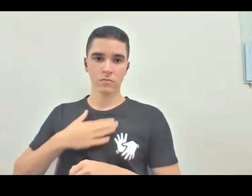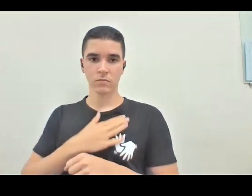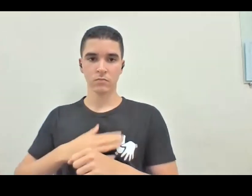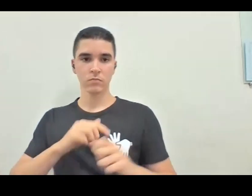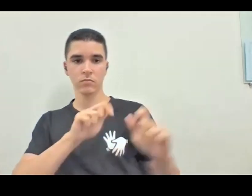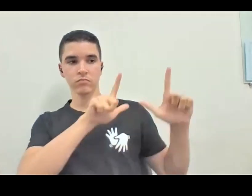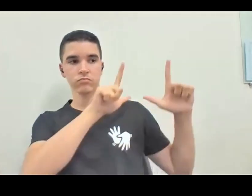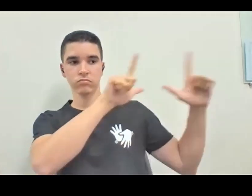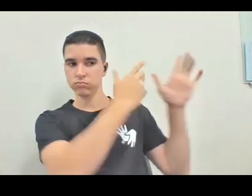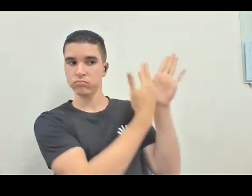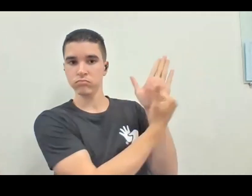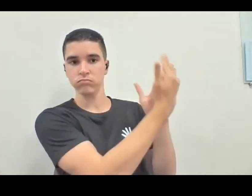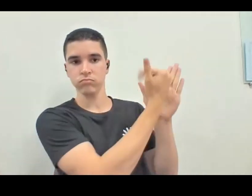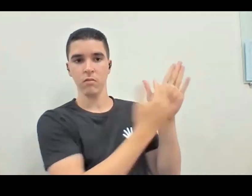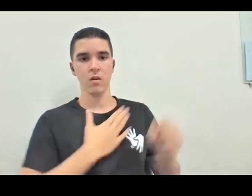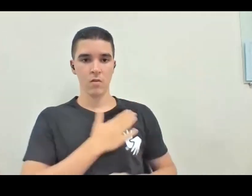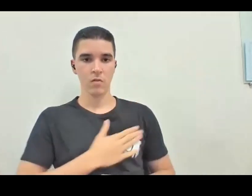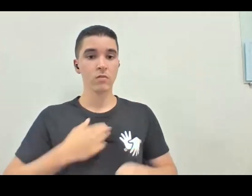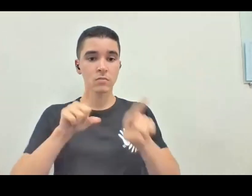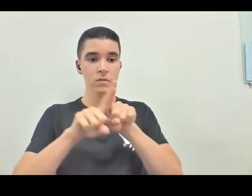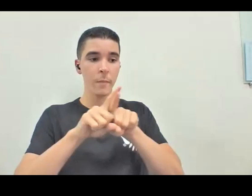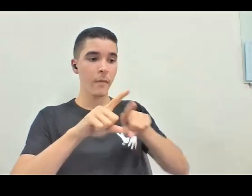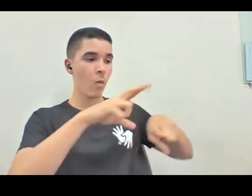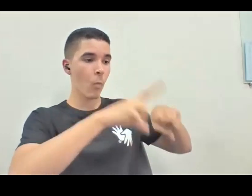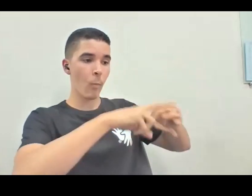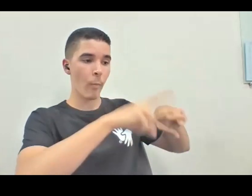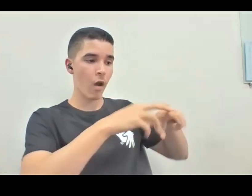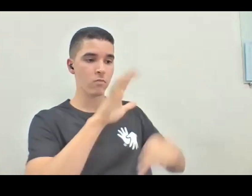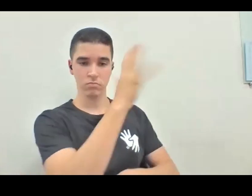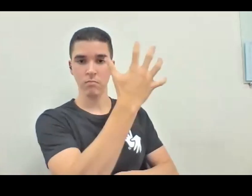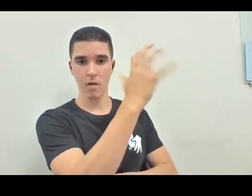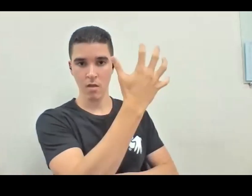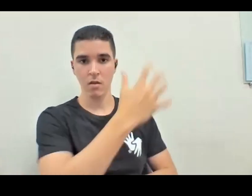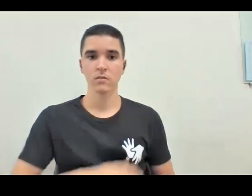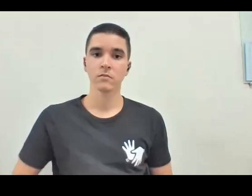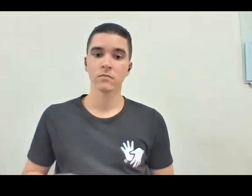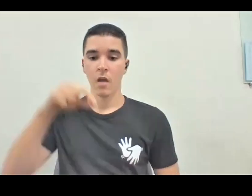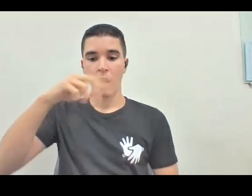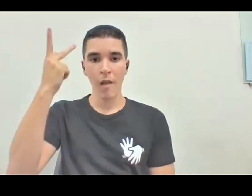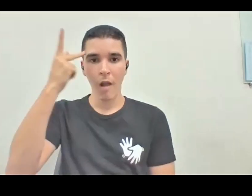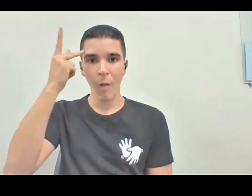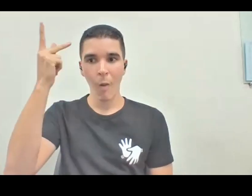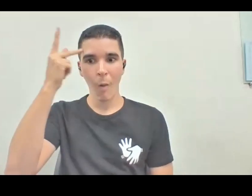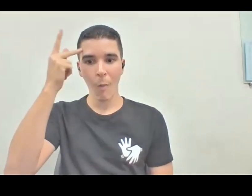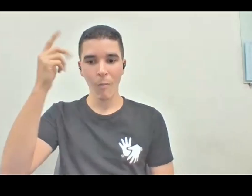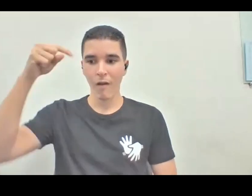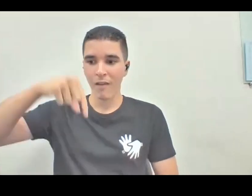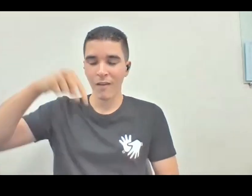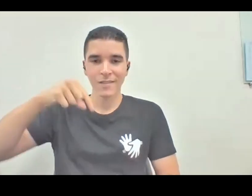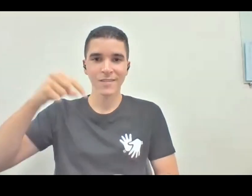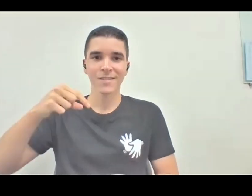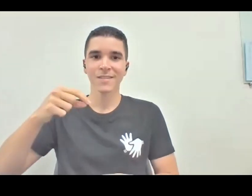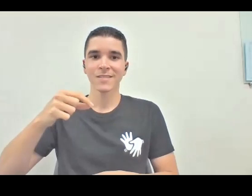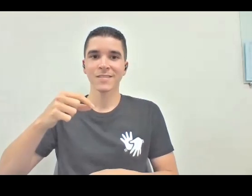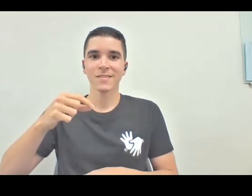parede, né, e um banco de madeira que tem aqui na minha sala. Bom, aqui em São Paulo, assim, o clima melhorou bastante, mas ainda tá